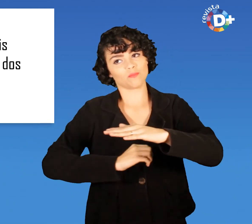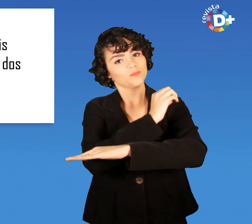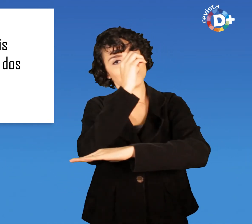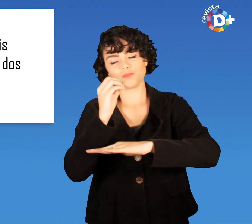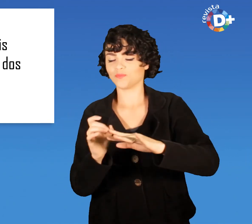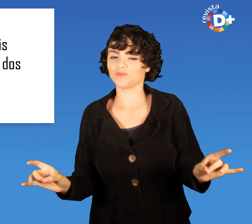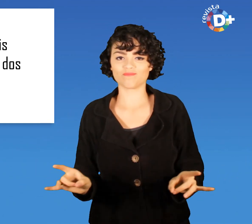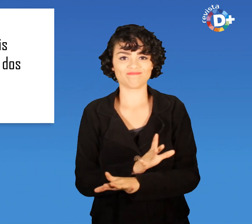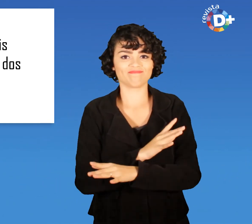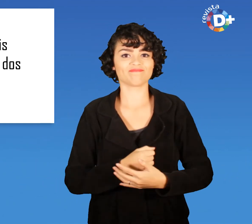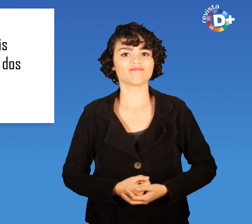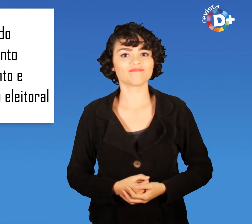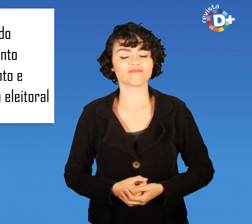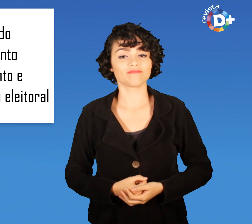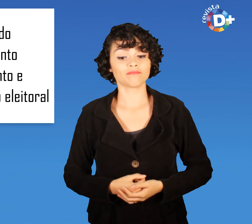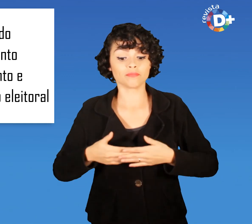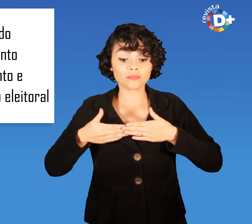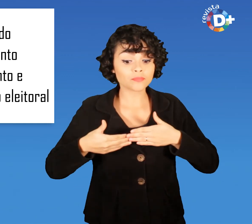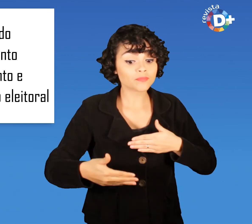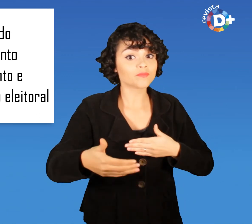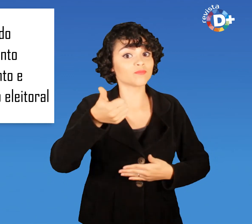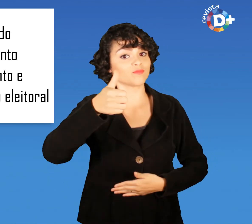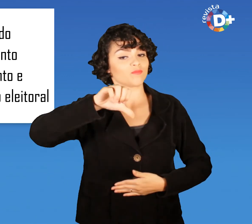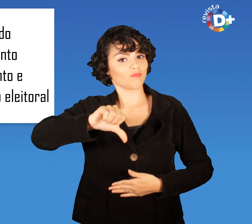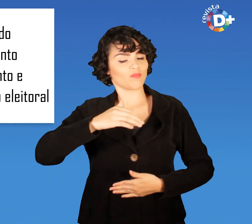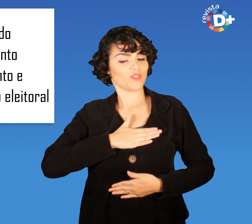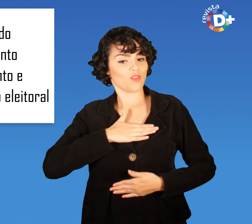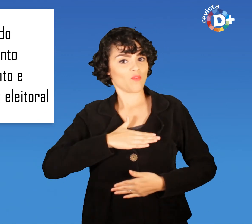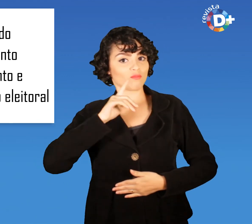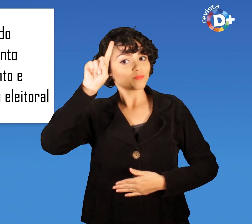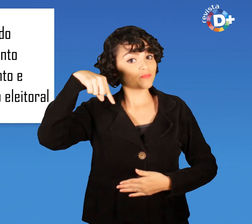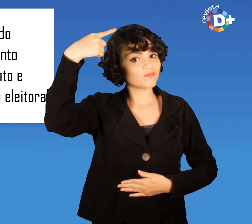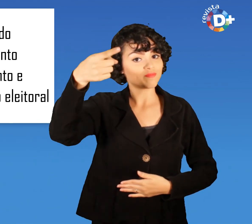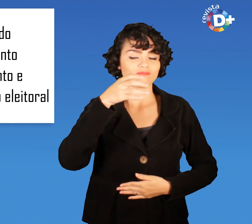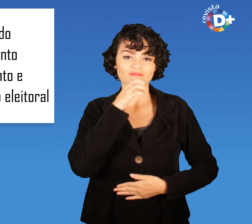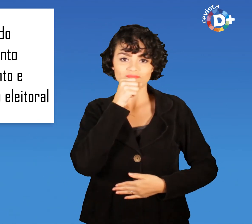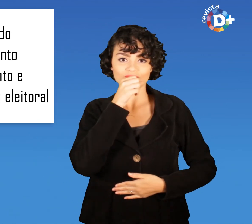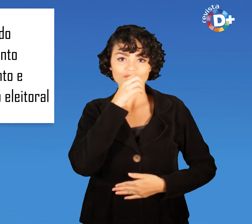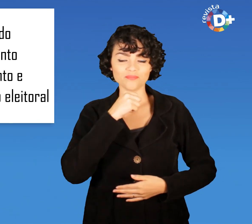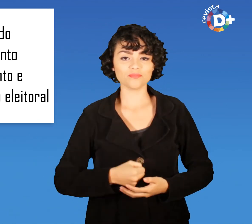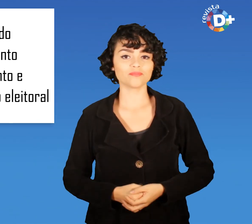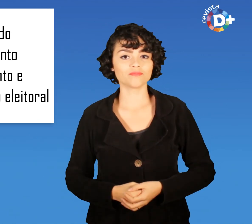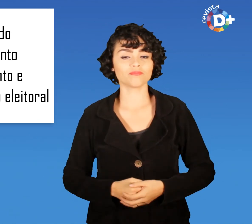Dezenove de agosto de 2017 Próximo sábado Oito e meia da manhã